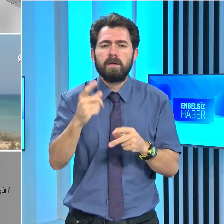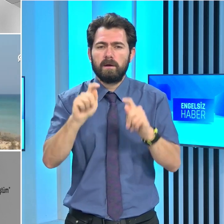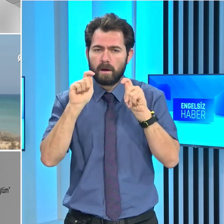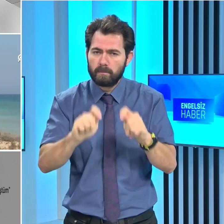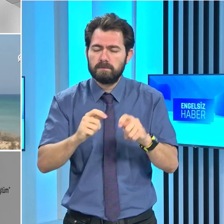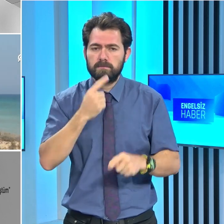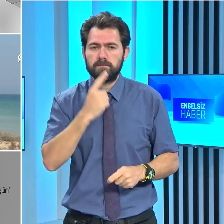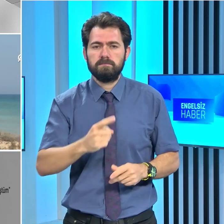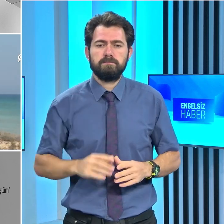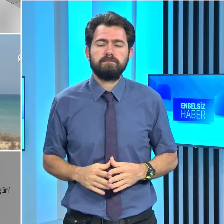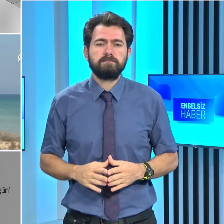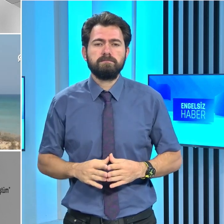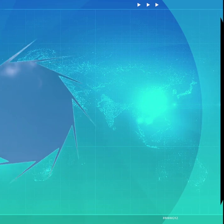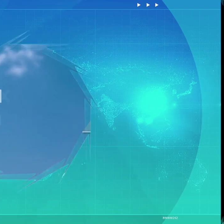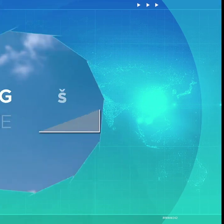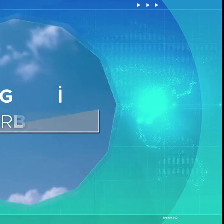dedi.